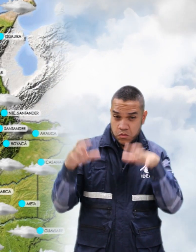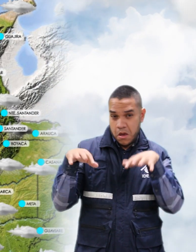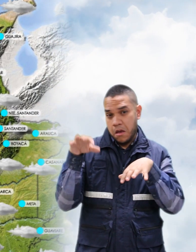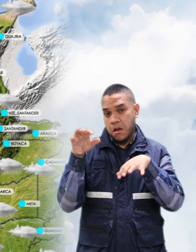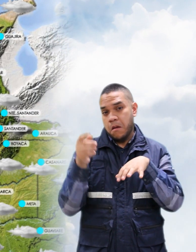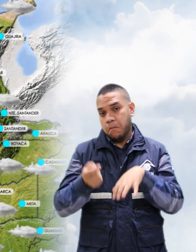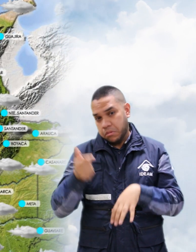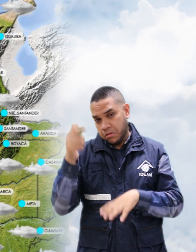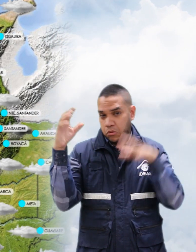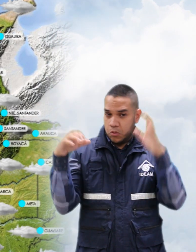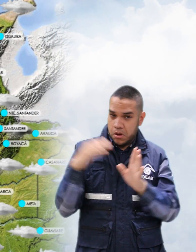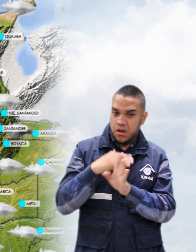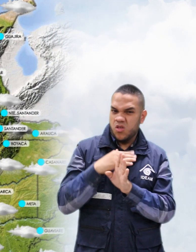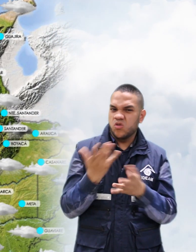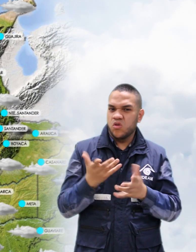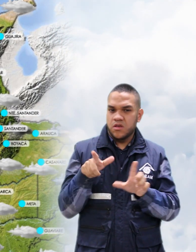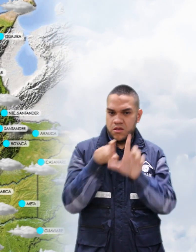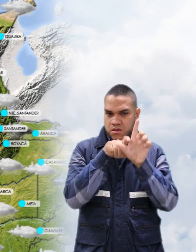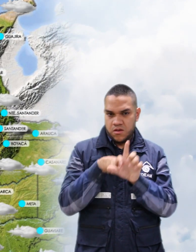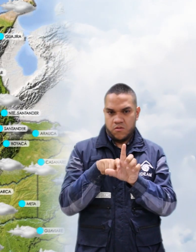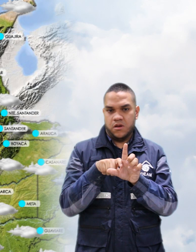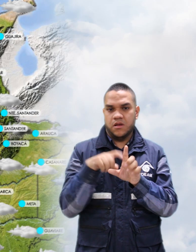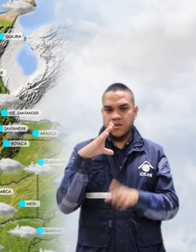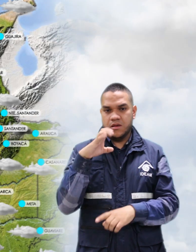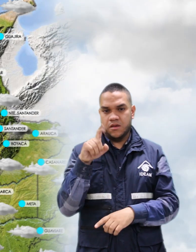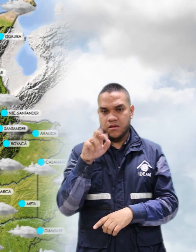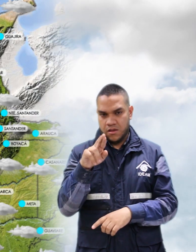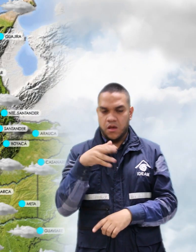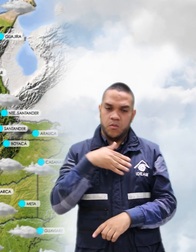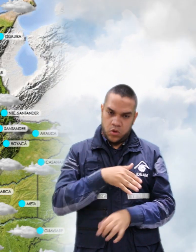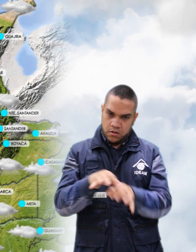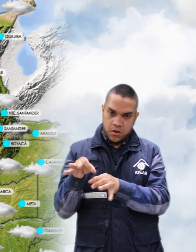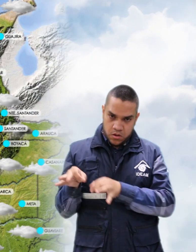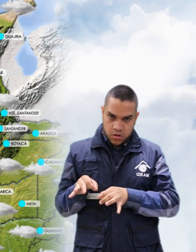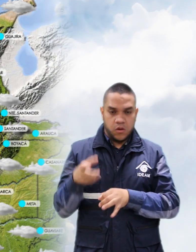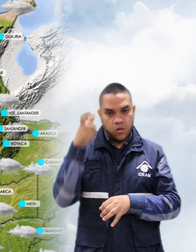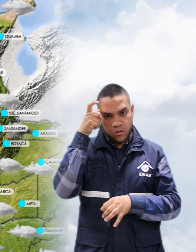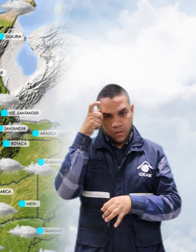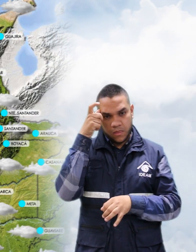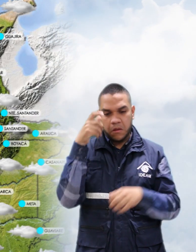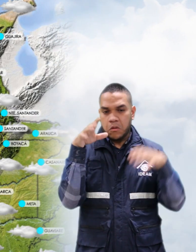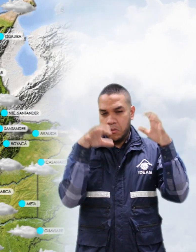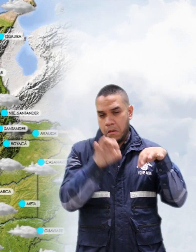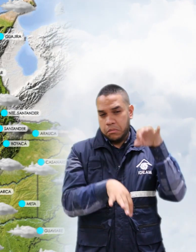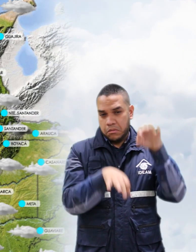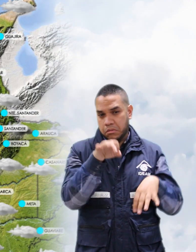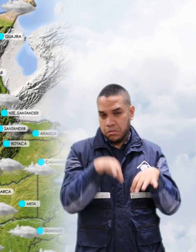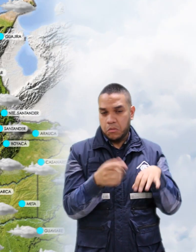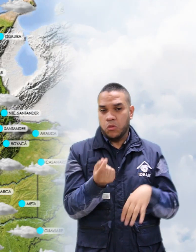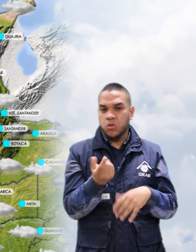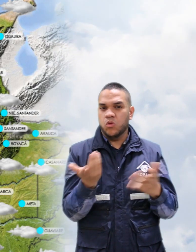ligeras y moderadas, especialmente en la Guajira, Cesar, sectores de Bolívar y Córdoba. Lluvias menos intensas en el litoral de